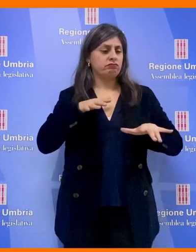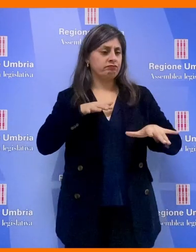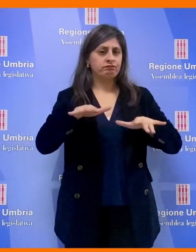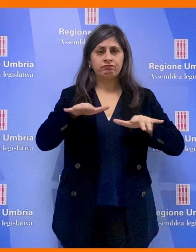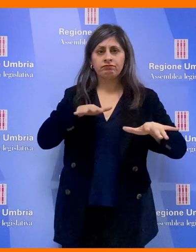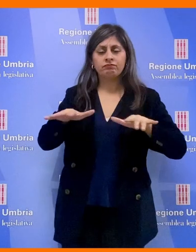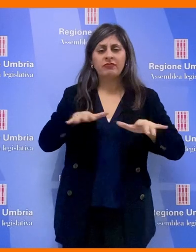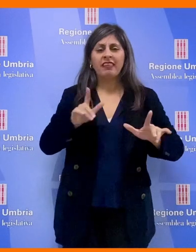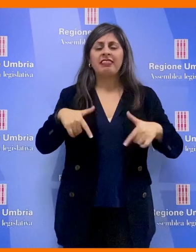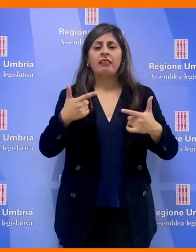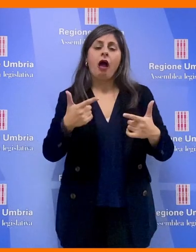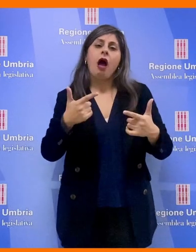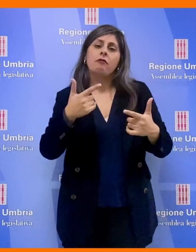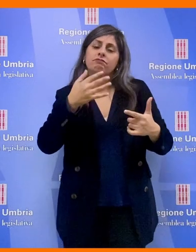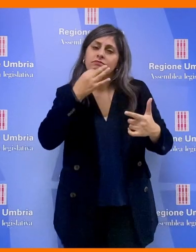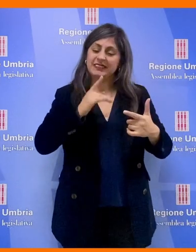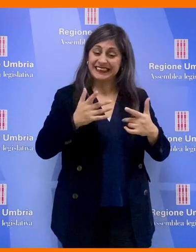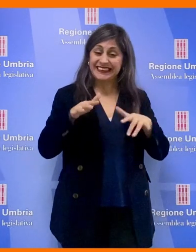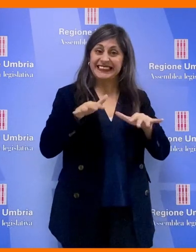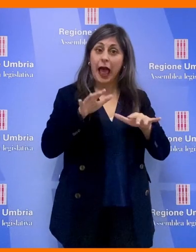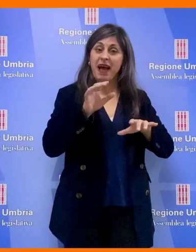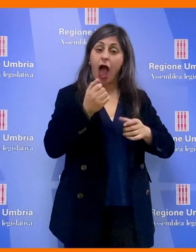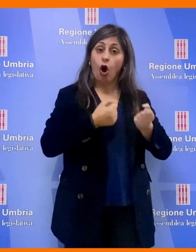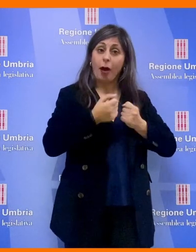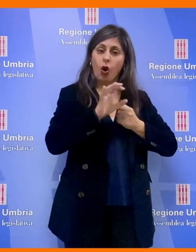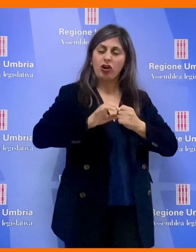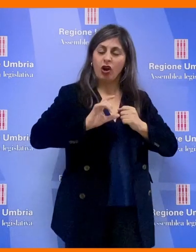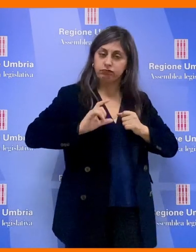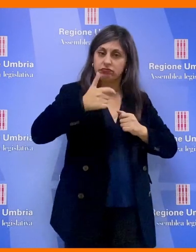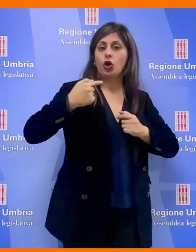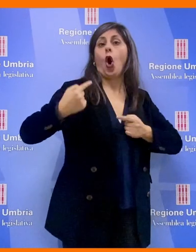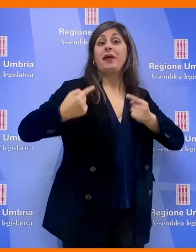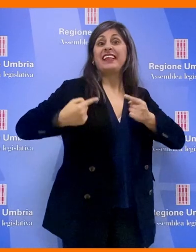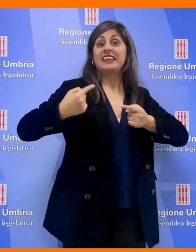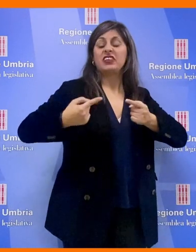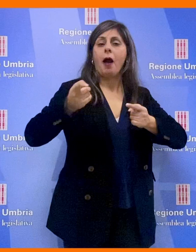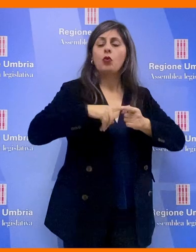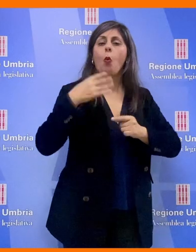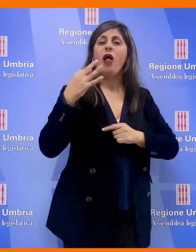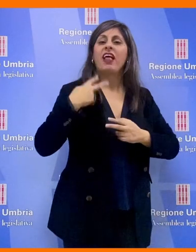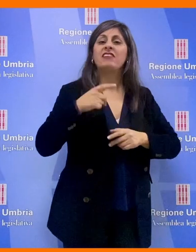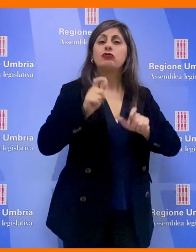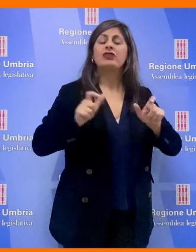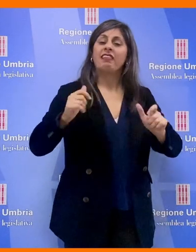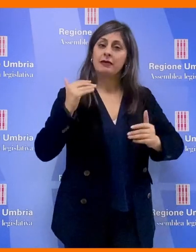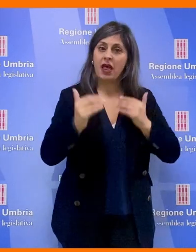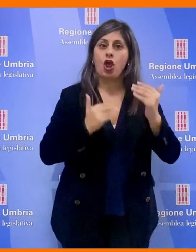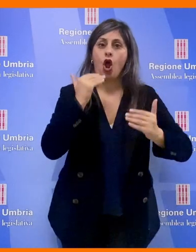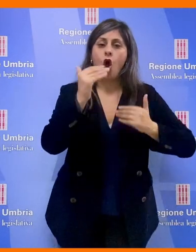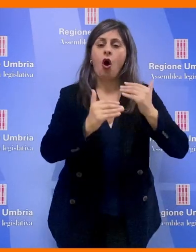garantire il rilancio della competitività del sistema economico regionale e il miglioramento della qualità della vita dei cittadini in maniera